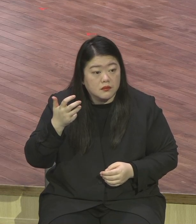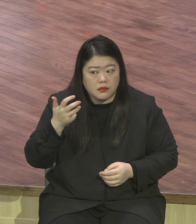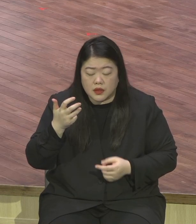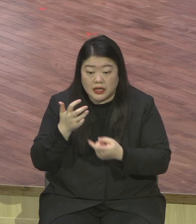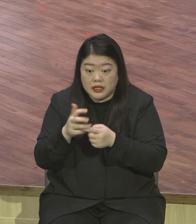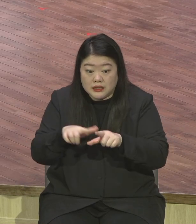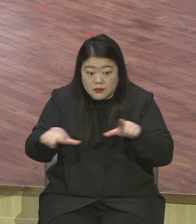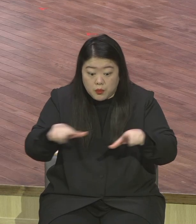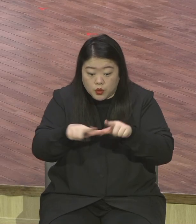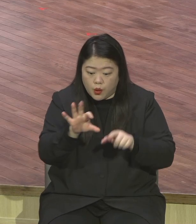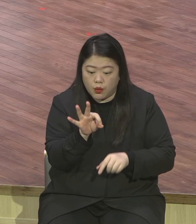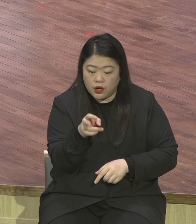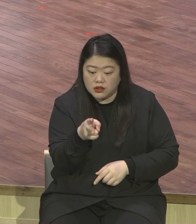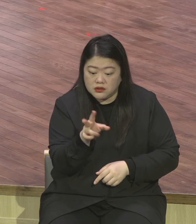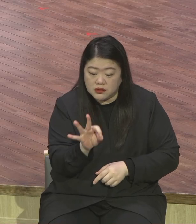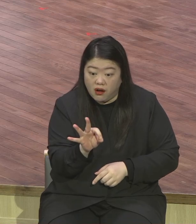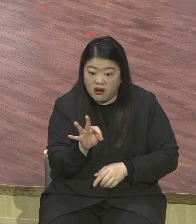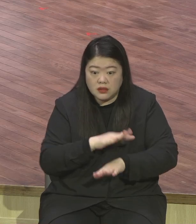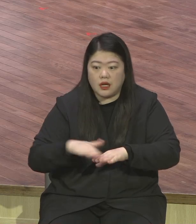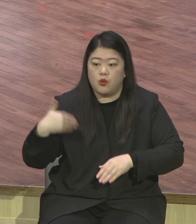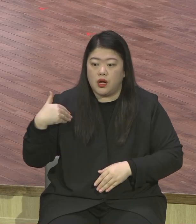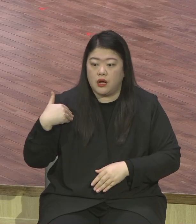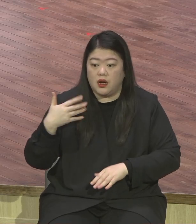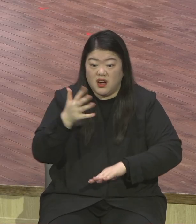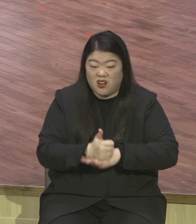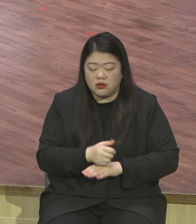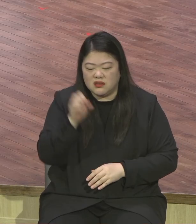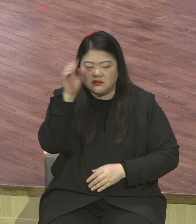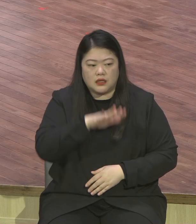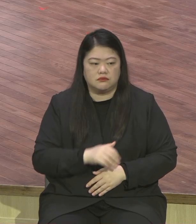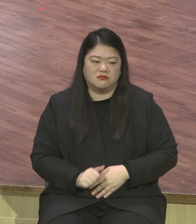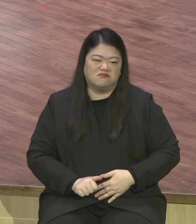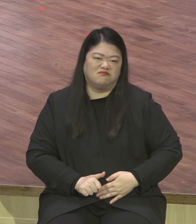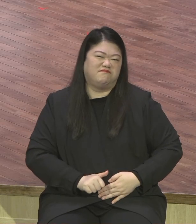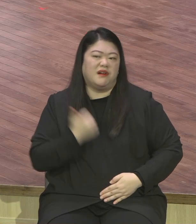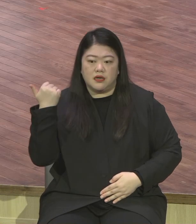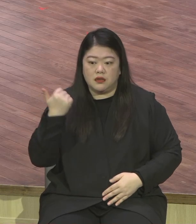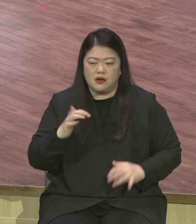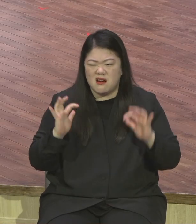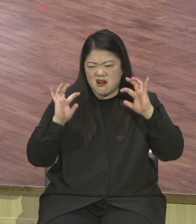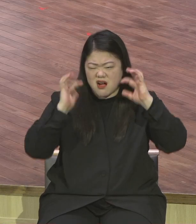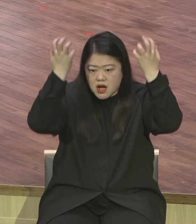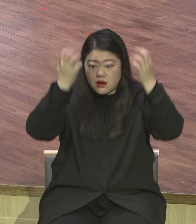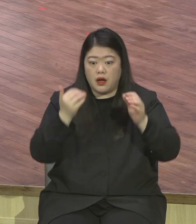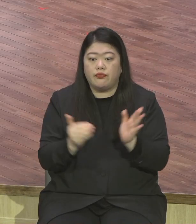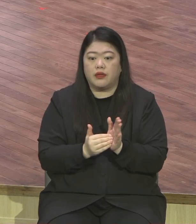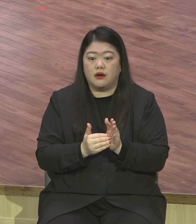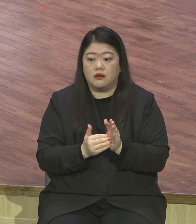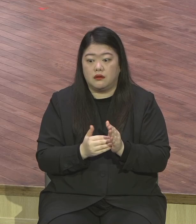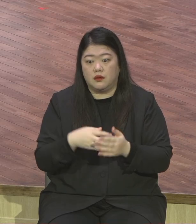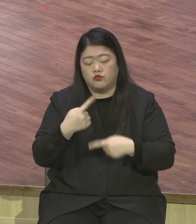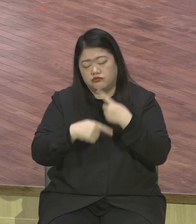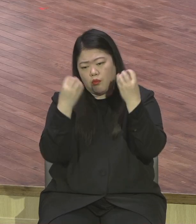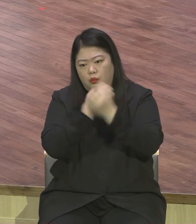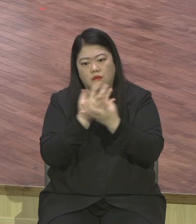충동적으로 그런 사고를 쳤다. 그렇게 해석을 합니다. 실상은 그렇지 않지요.